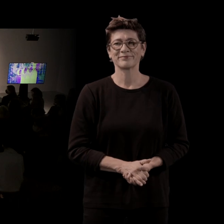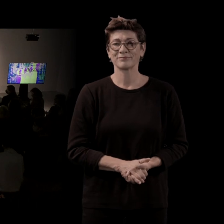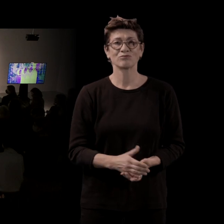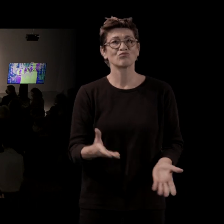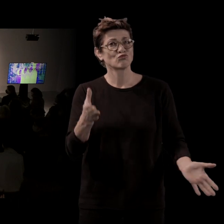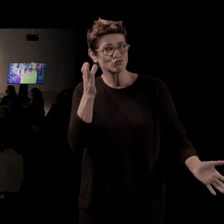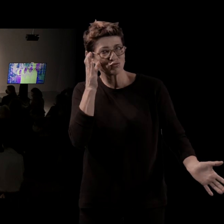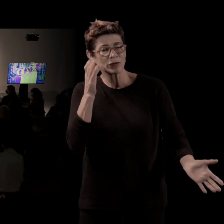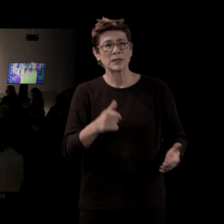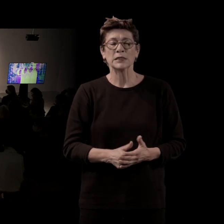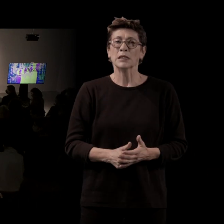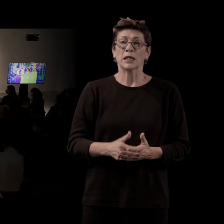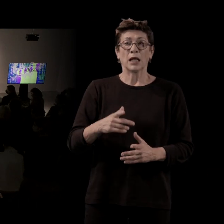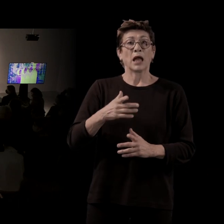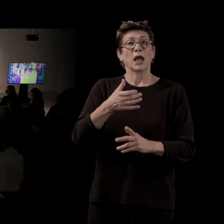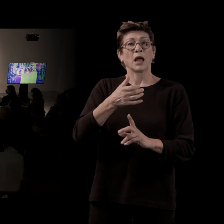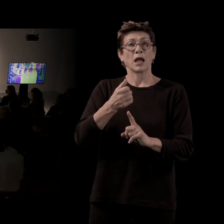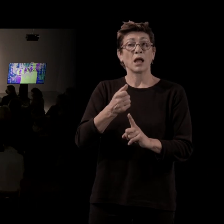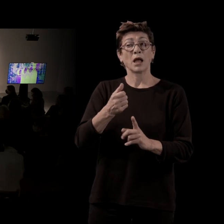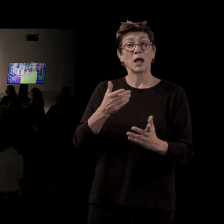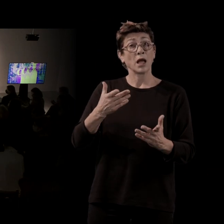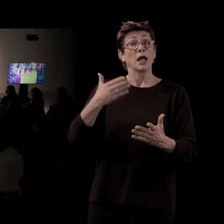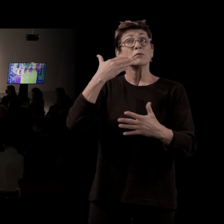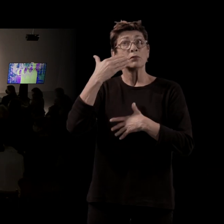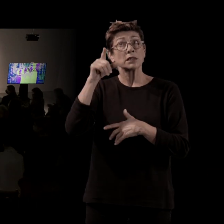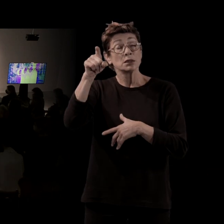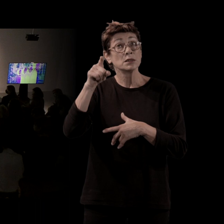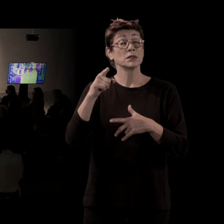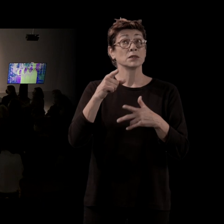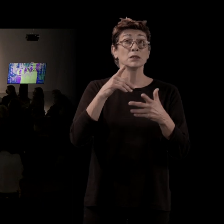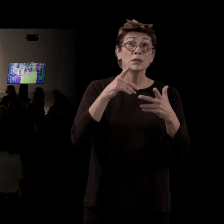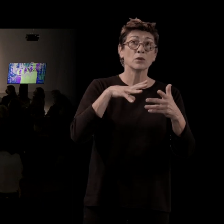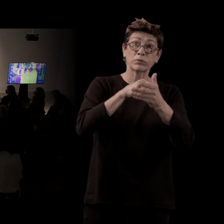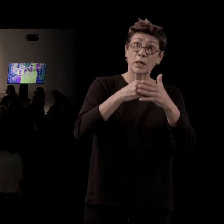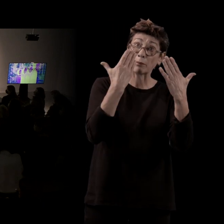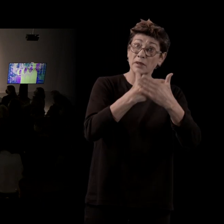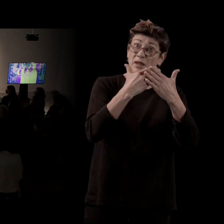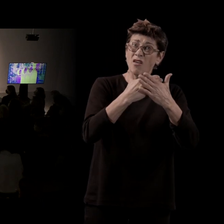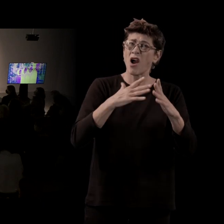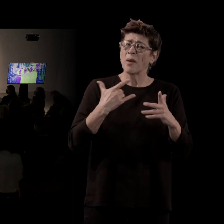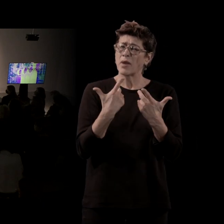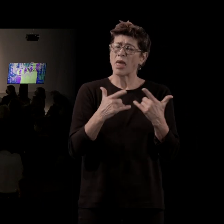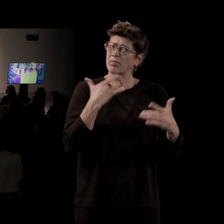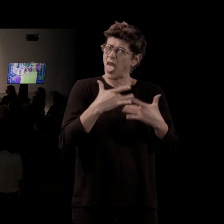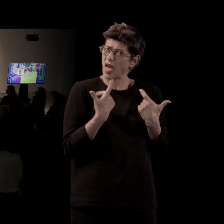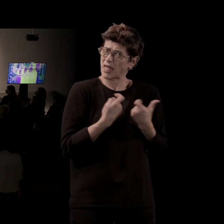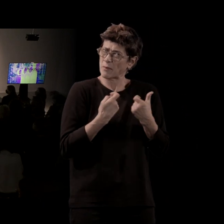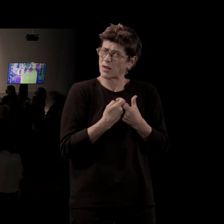écoutons, madame. Merci à vous. Vous êtes frotté au cinéma. Comment ça s'est passé avec l'adaptation théâtrale ? Alors,